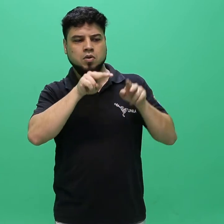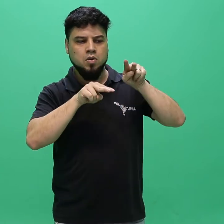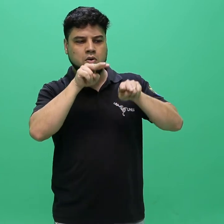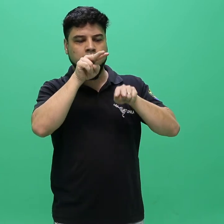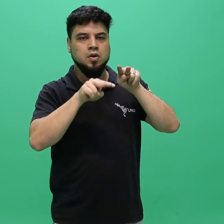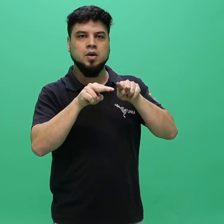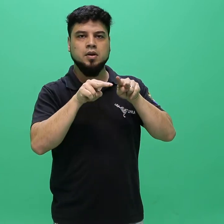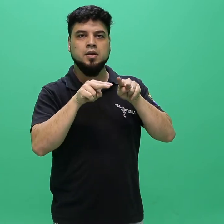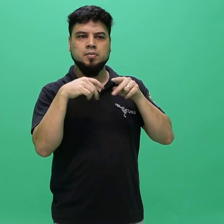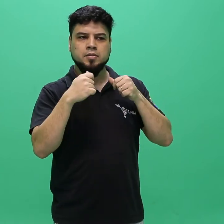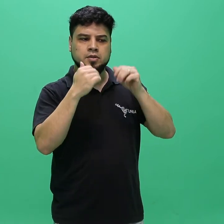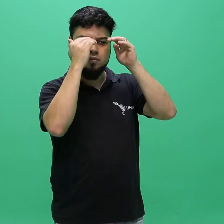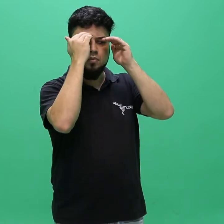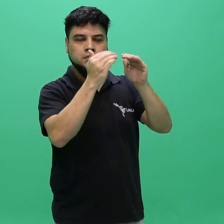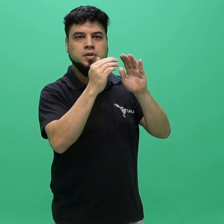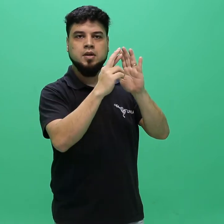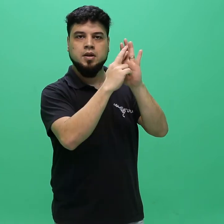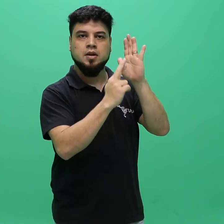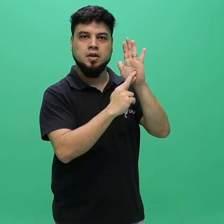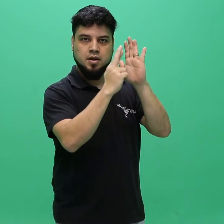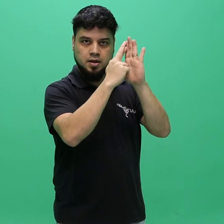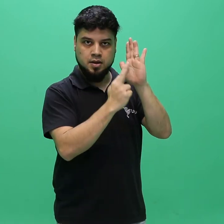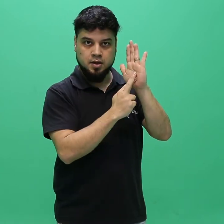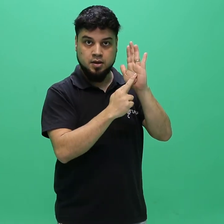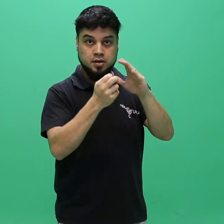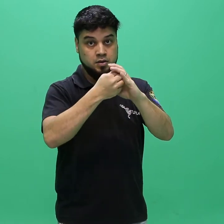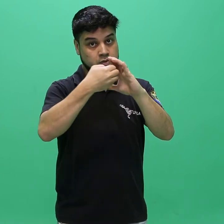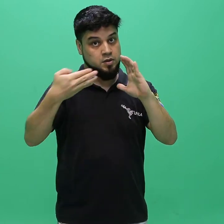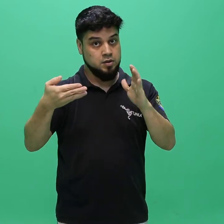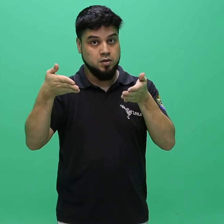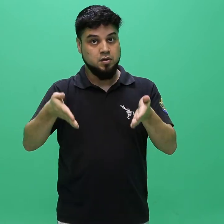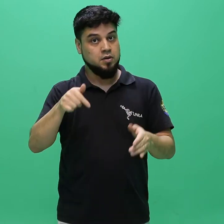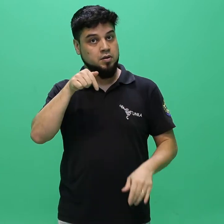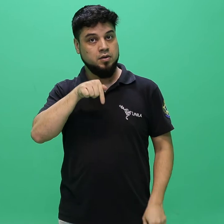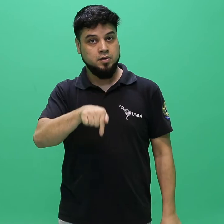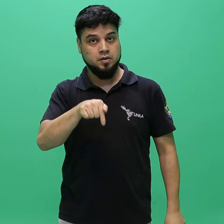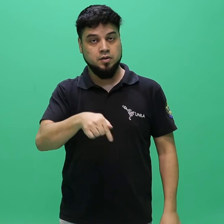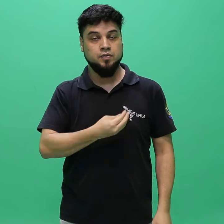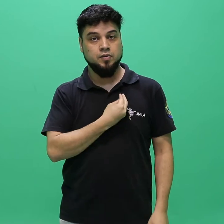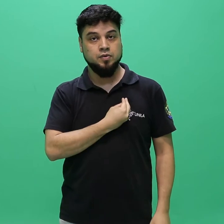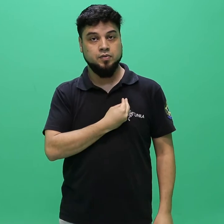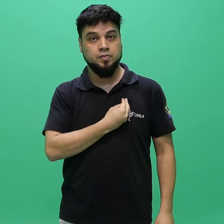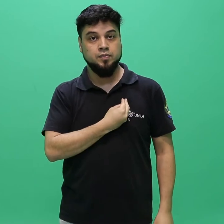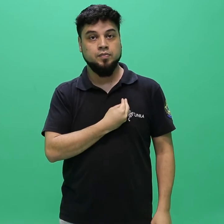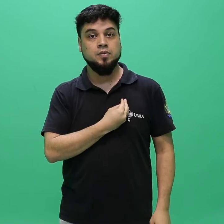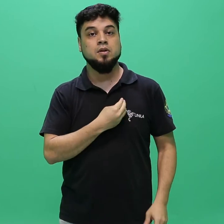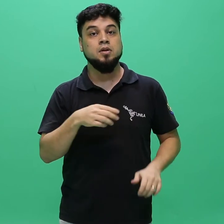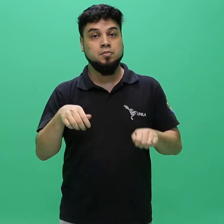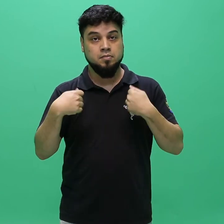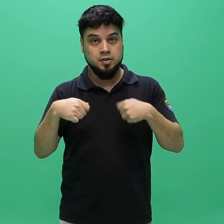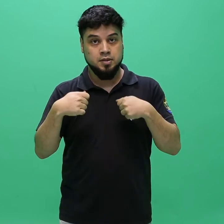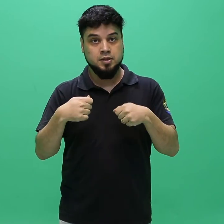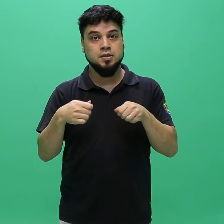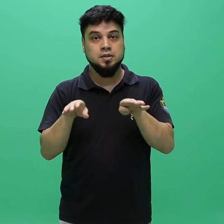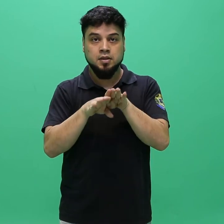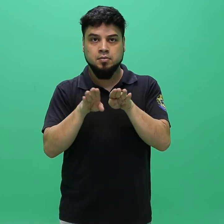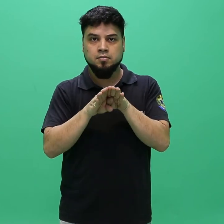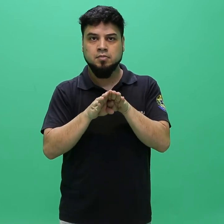deverá se atentar às regras estabelecidas no presente edital e em documentos provenientes